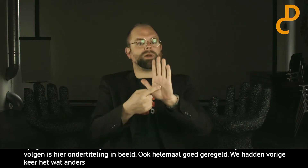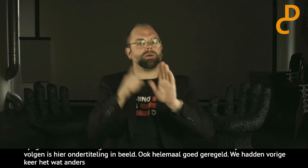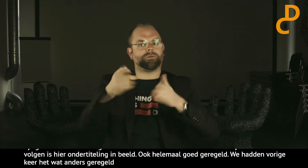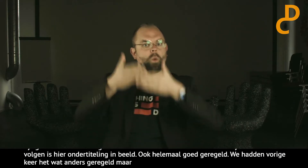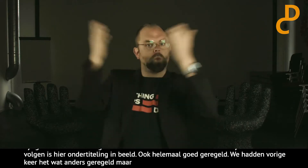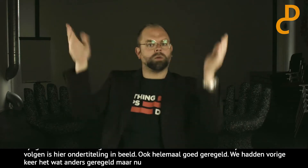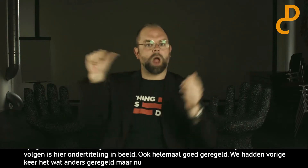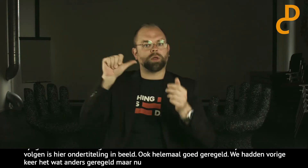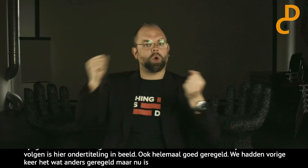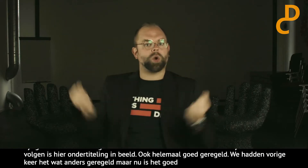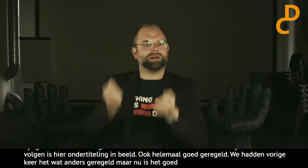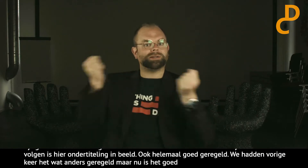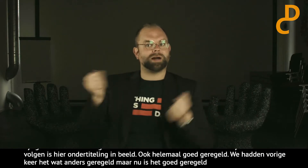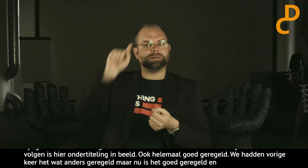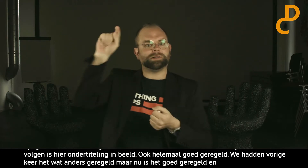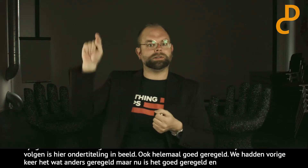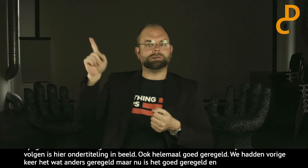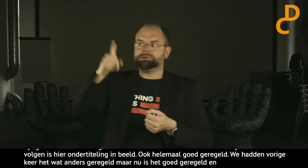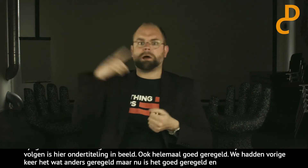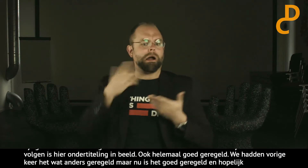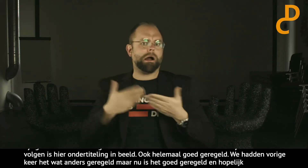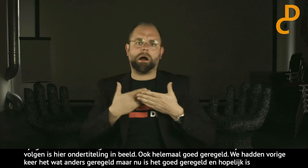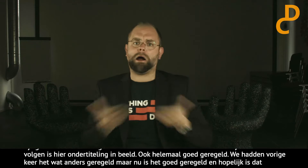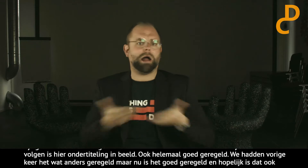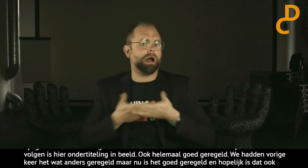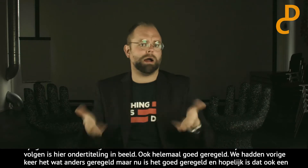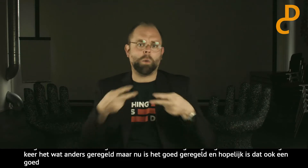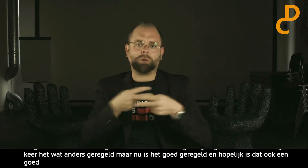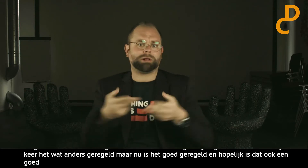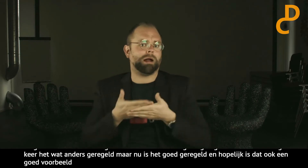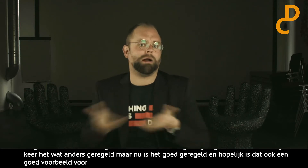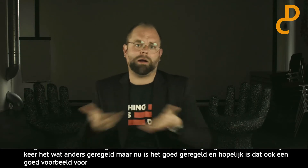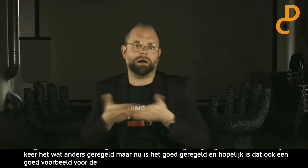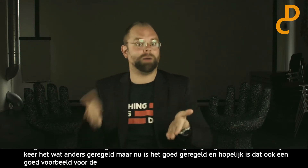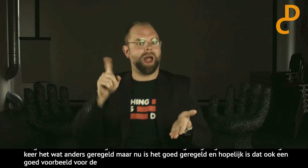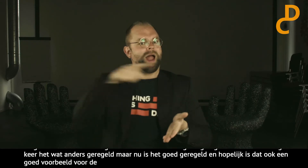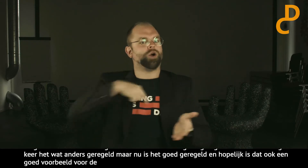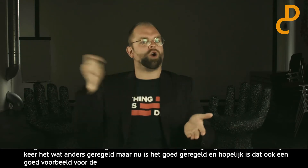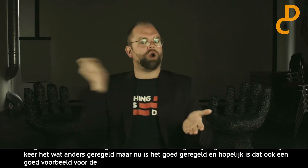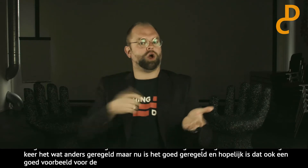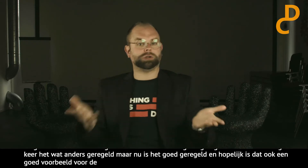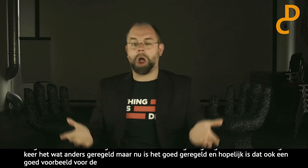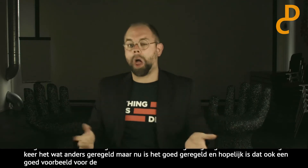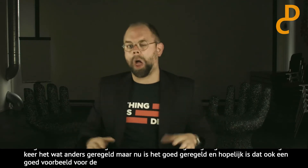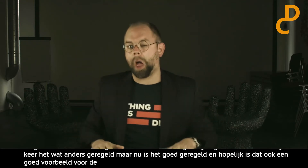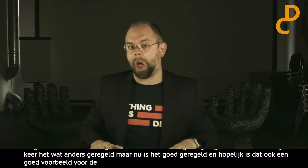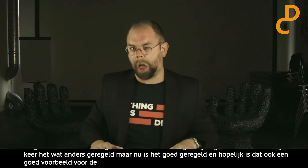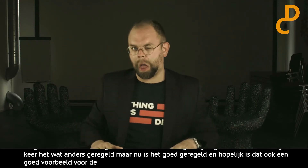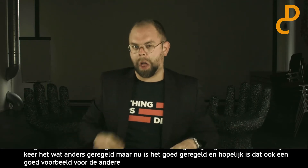Een goed voorbeeld zijn ook voor de andere organisaties. Die zegt... Ja, dat is allemaal niet mogelijk hoor, die ondertiteling. Maar ons is het gelukt. Hé?